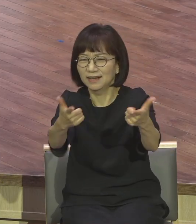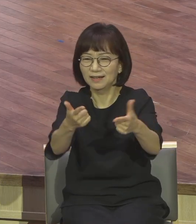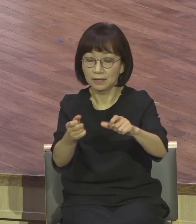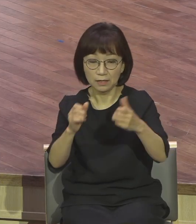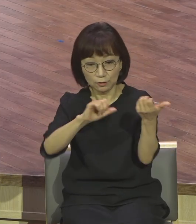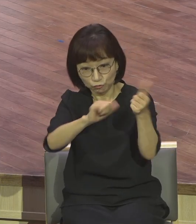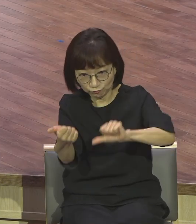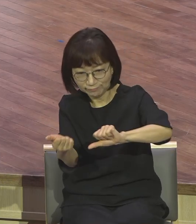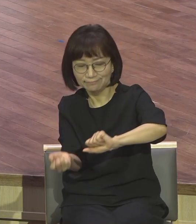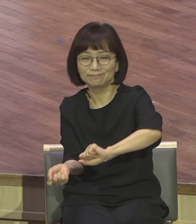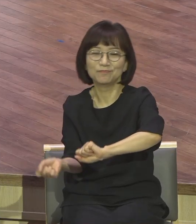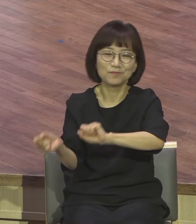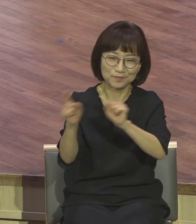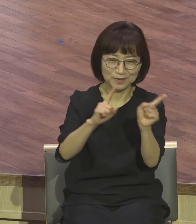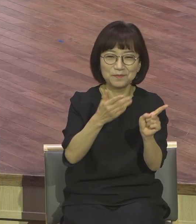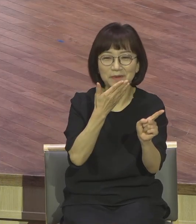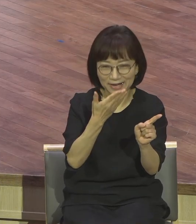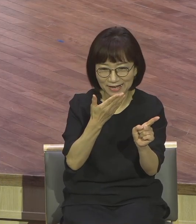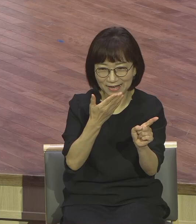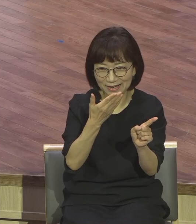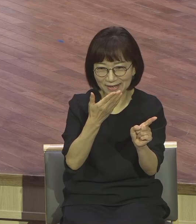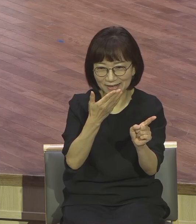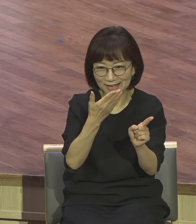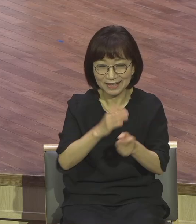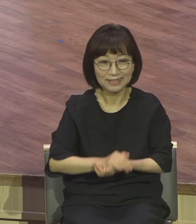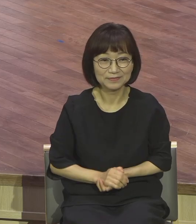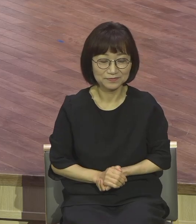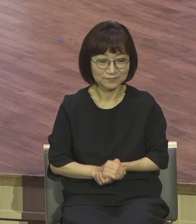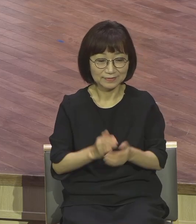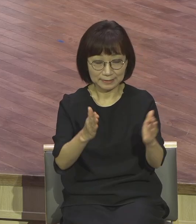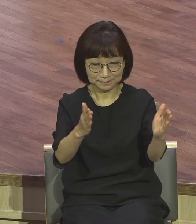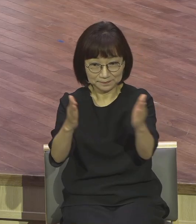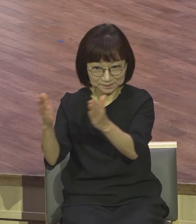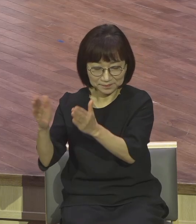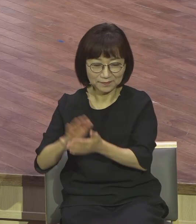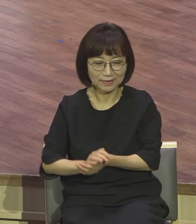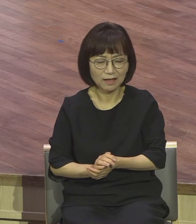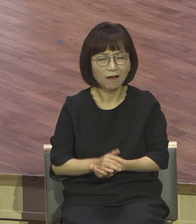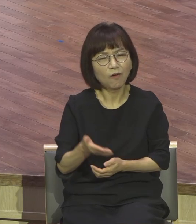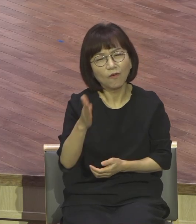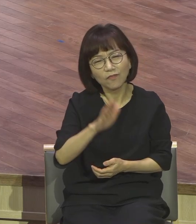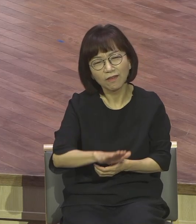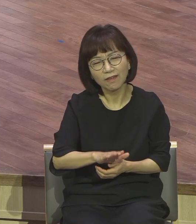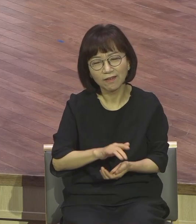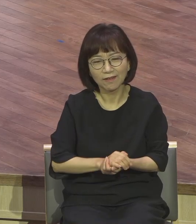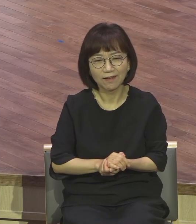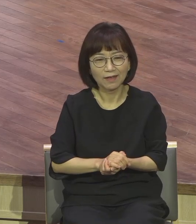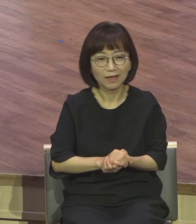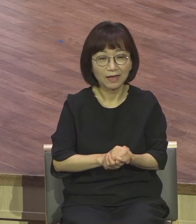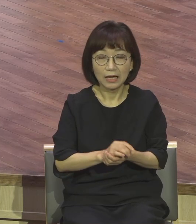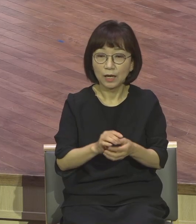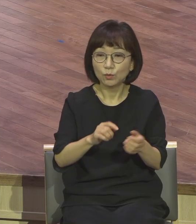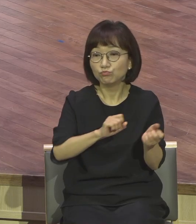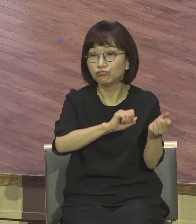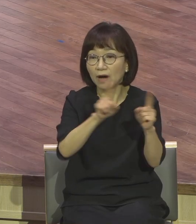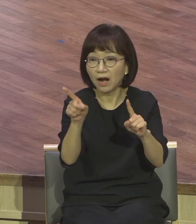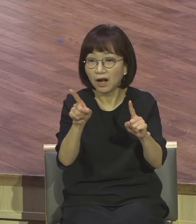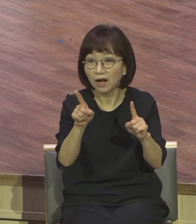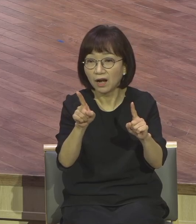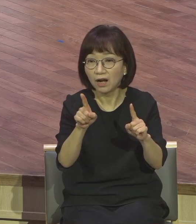많은 성도들이 이렇게 중요한 부활신앙을 말이죠. 1년에 한 번에는 부활주의만 느껴요.